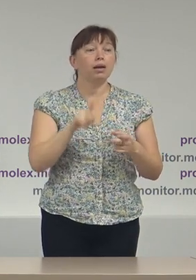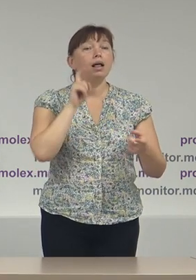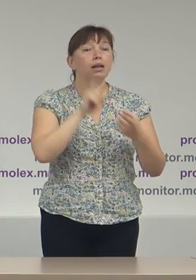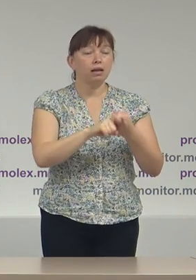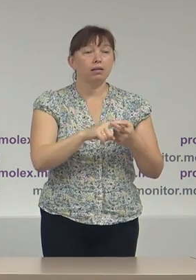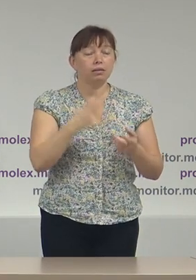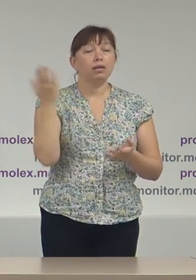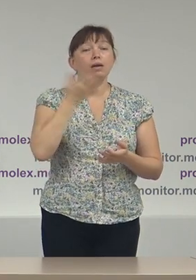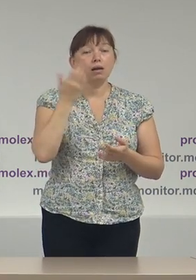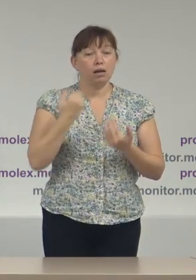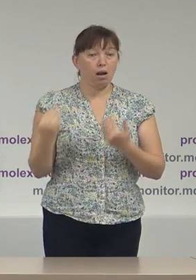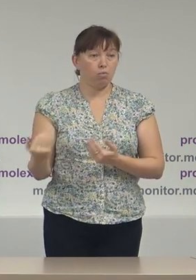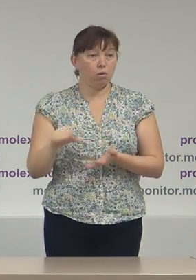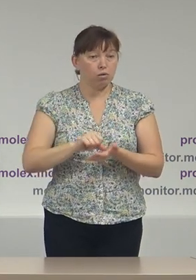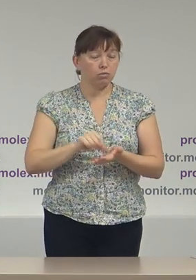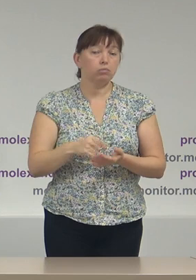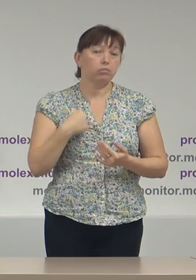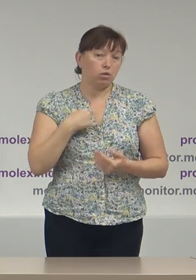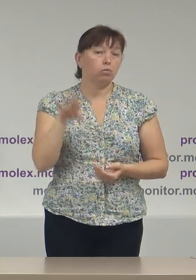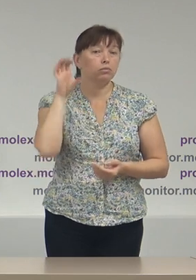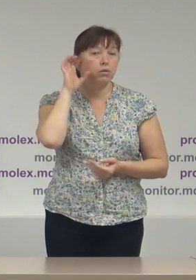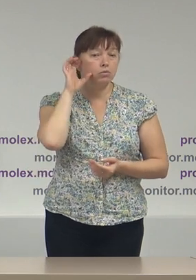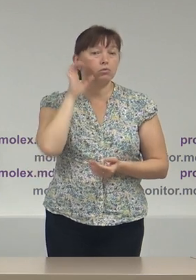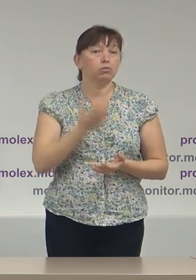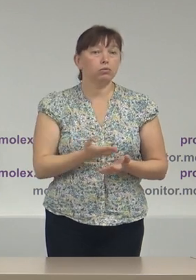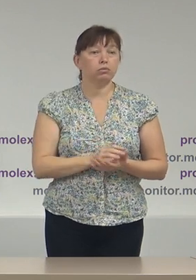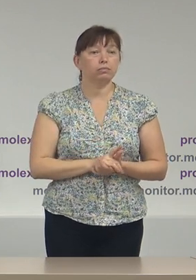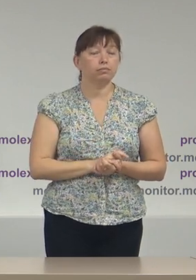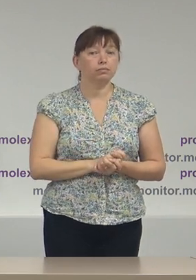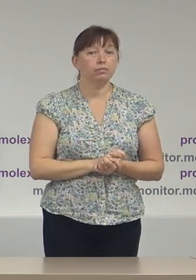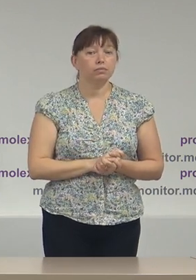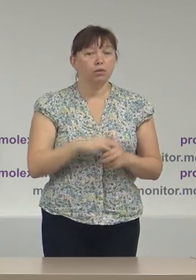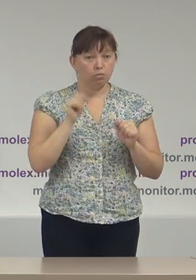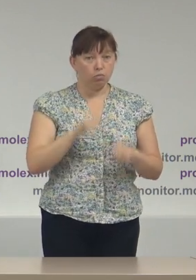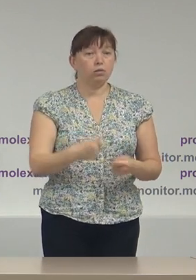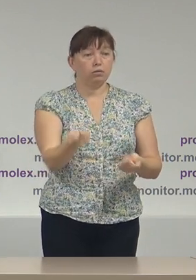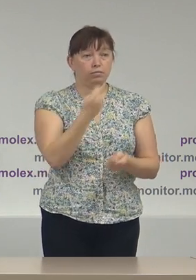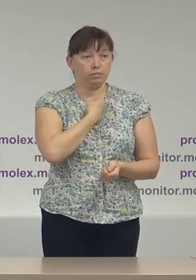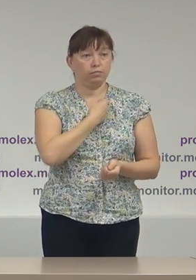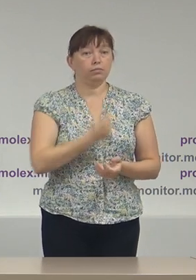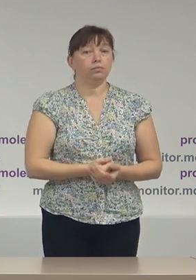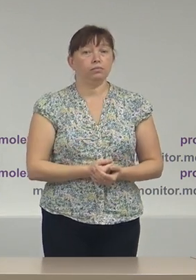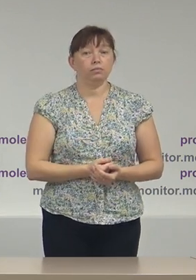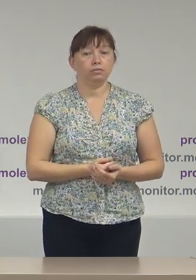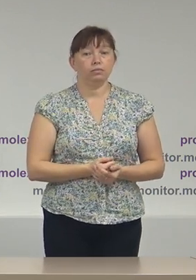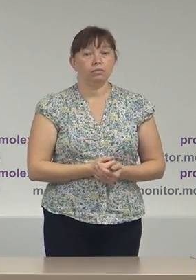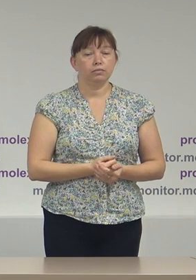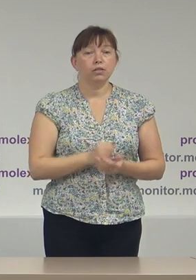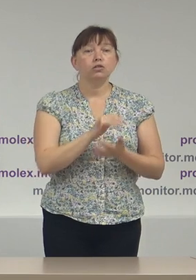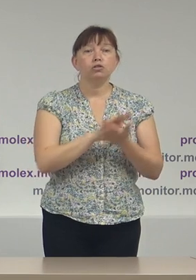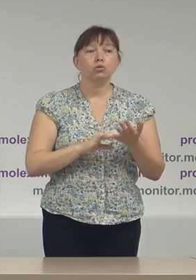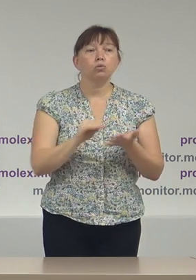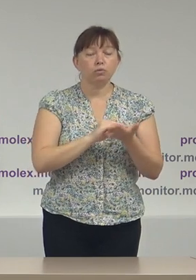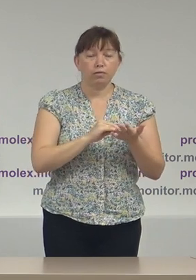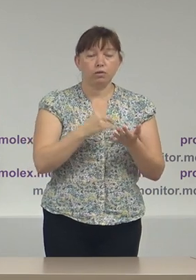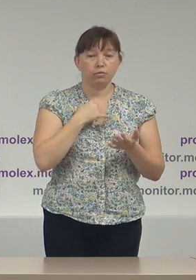prezentarea raportului, eu vă rog să le formulați. Cer scuze, încă